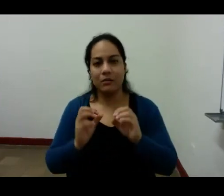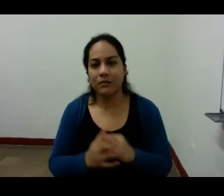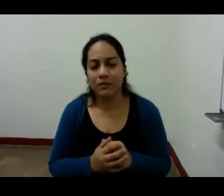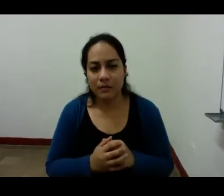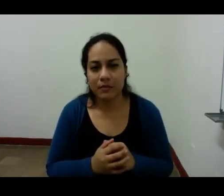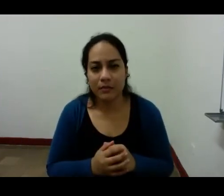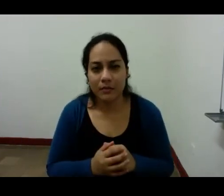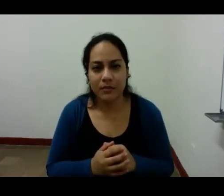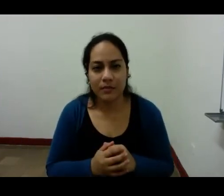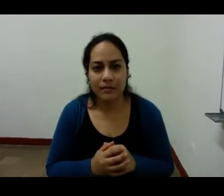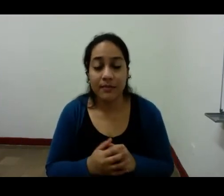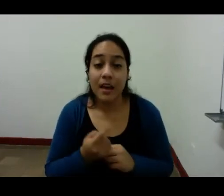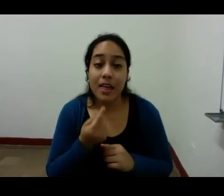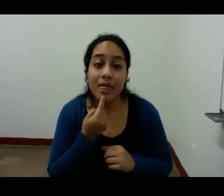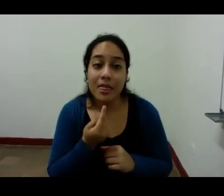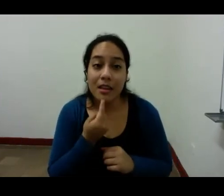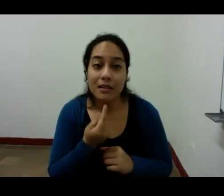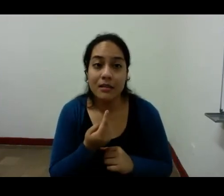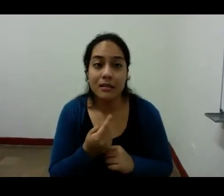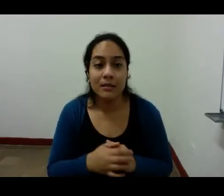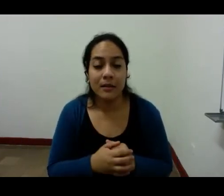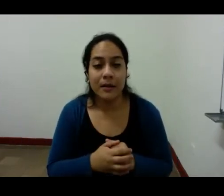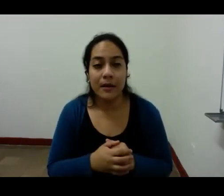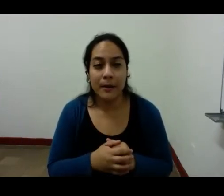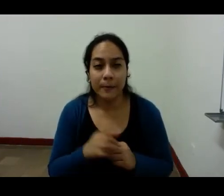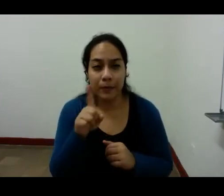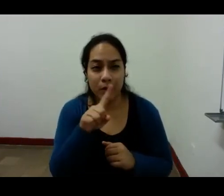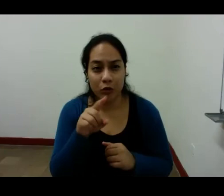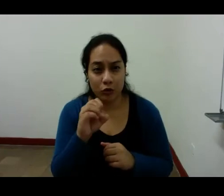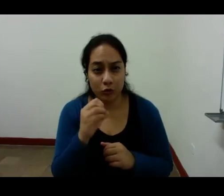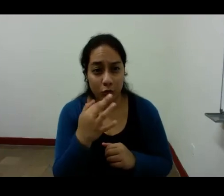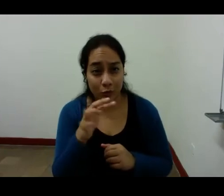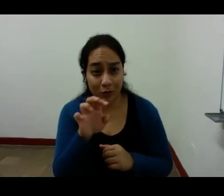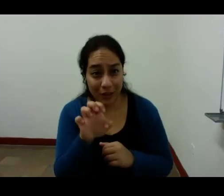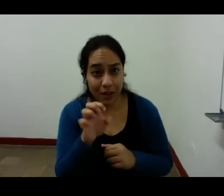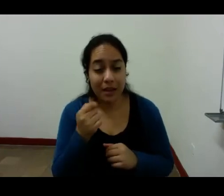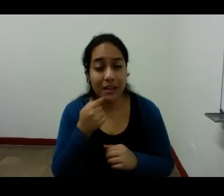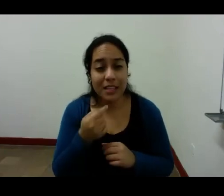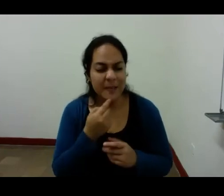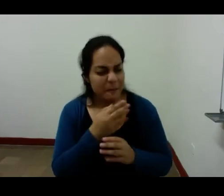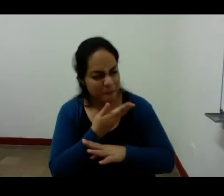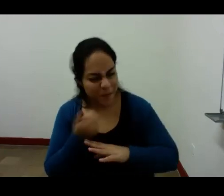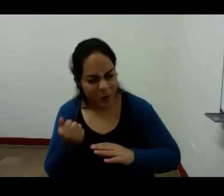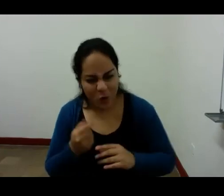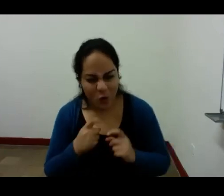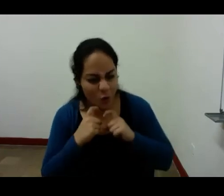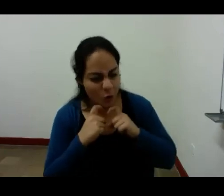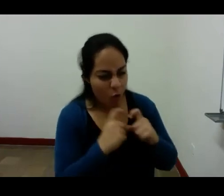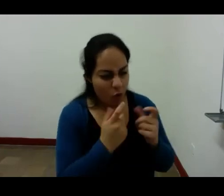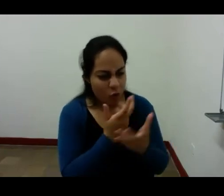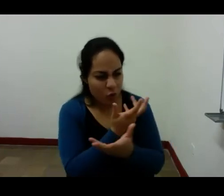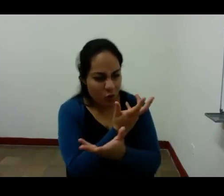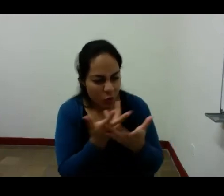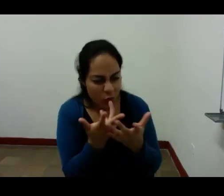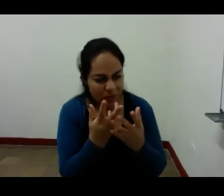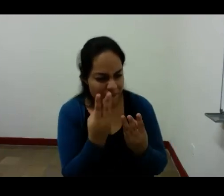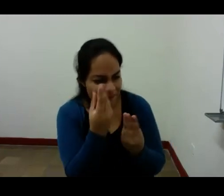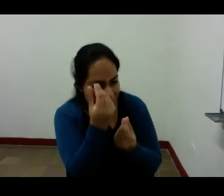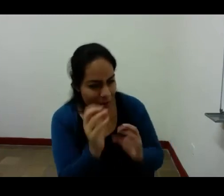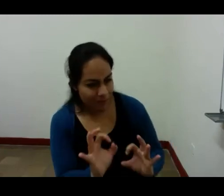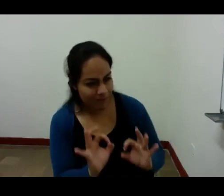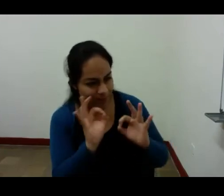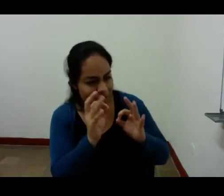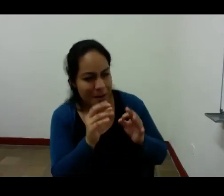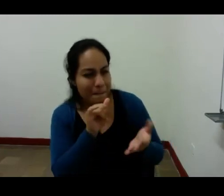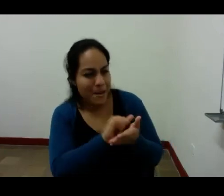dice Pessoa cultivo el odio a la acción como una flor en invernadero